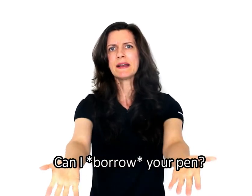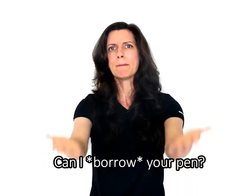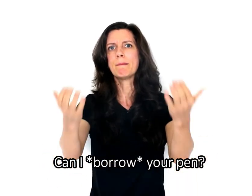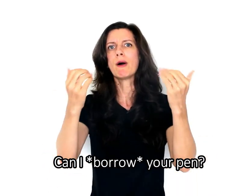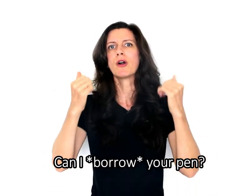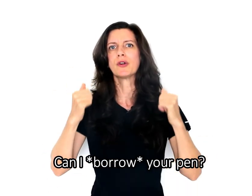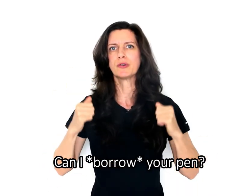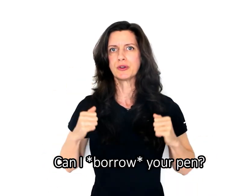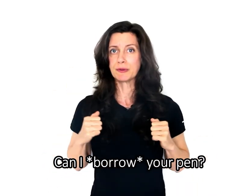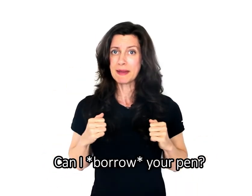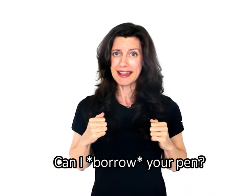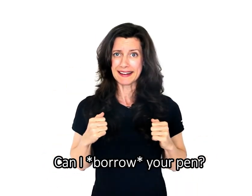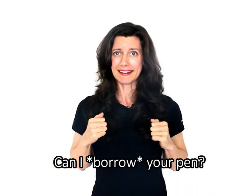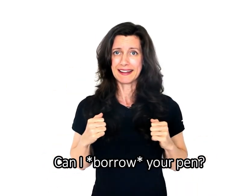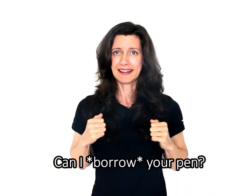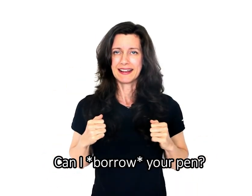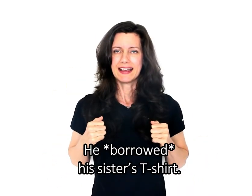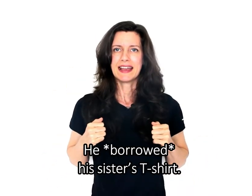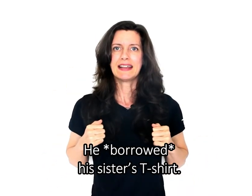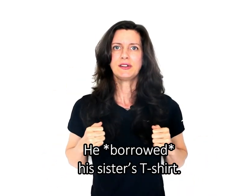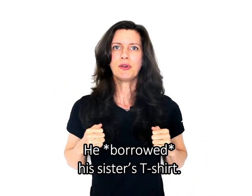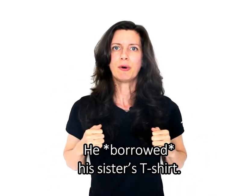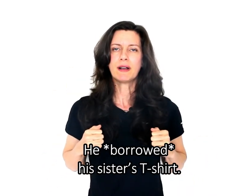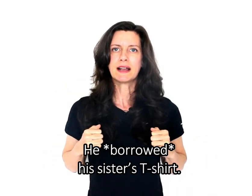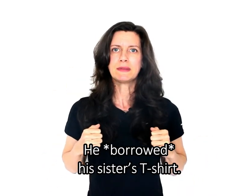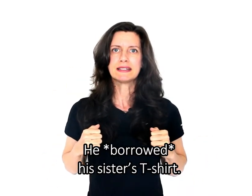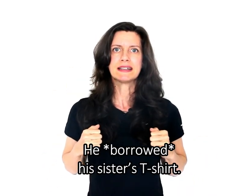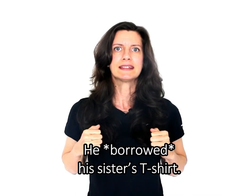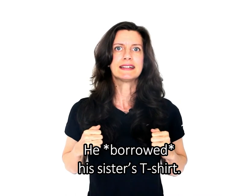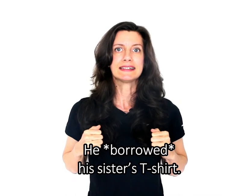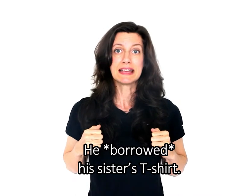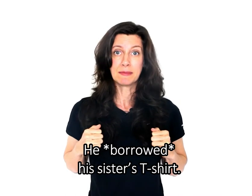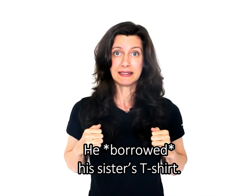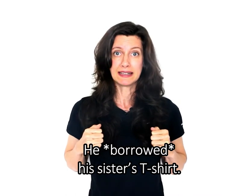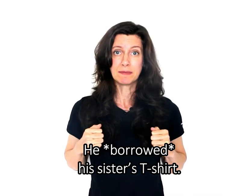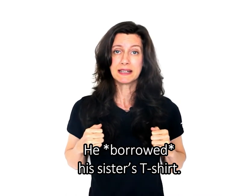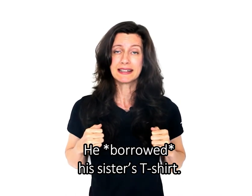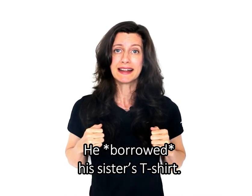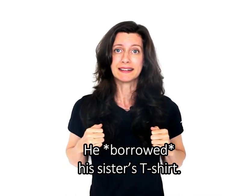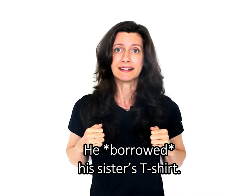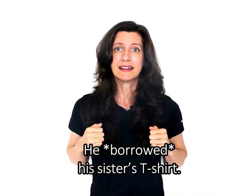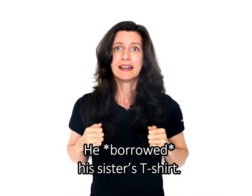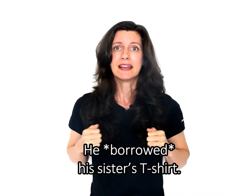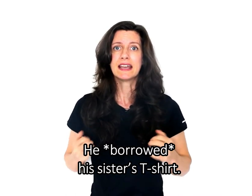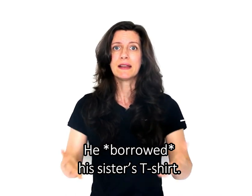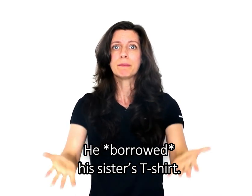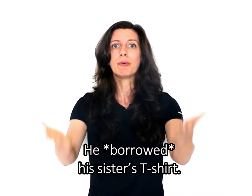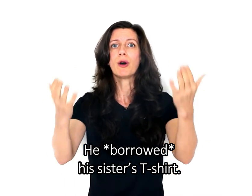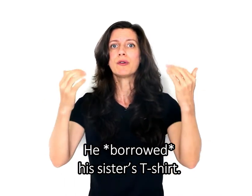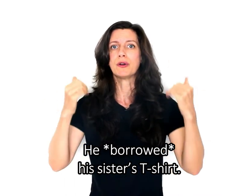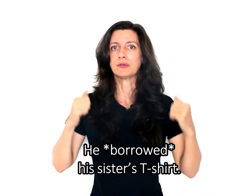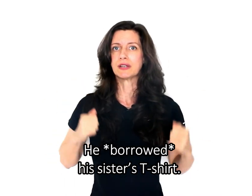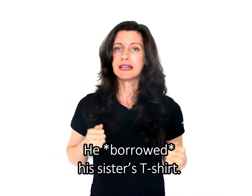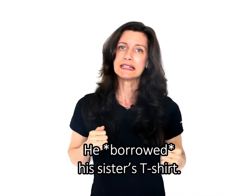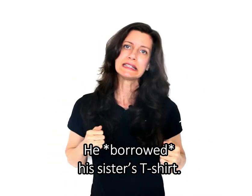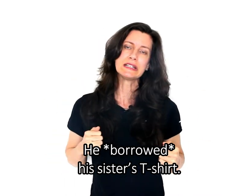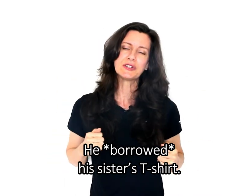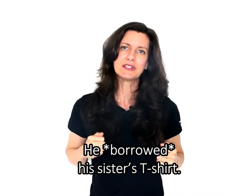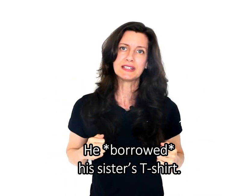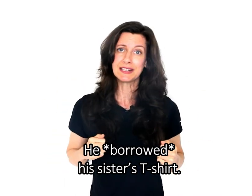borrow your pen? Ele tomou a camiseta da irmã dele emprestada. He borrowed his sister's t